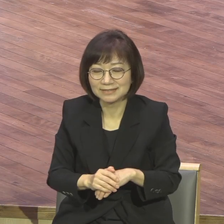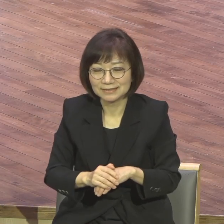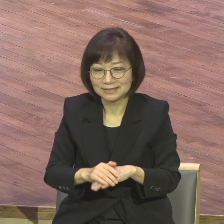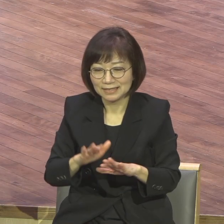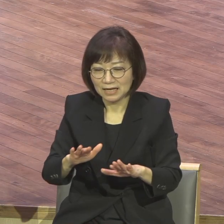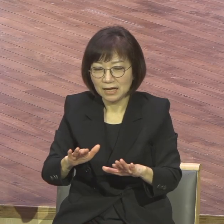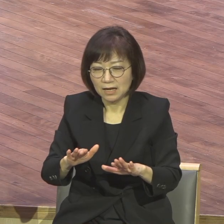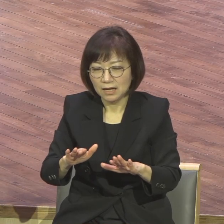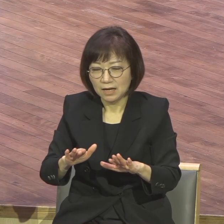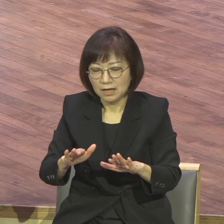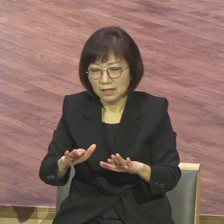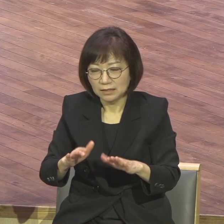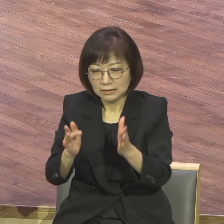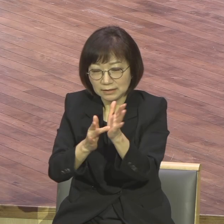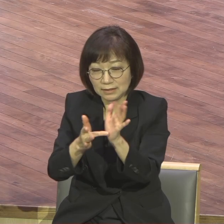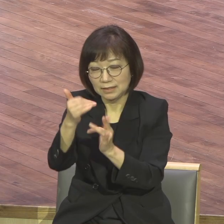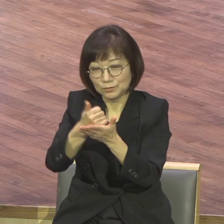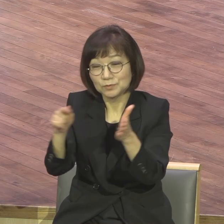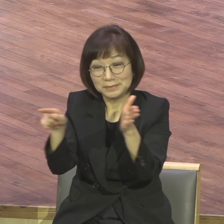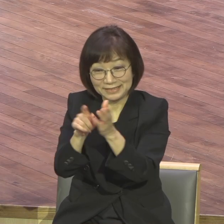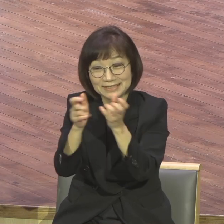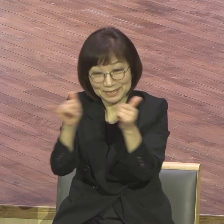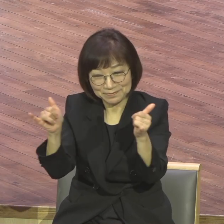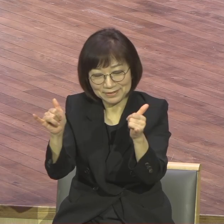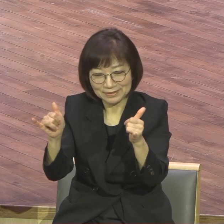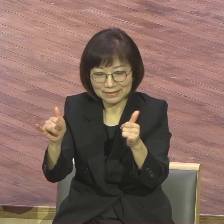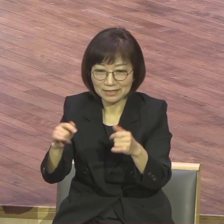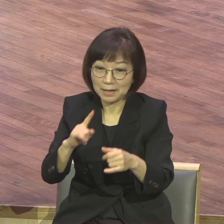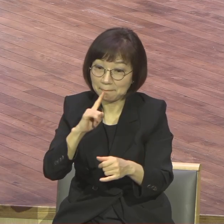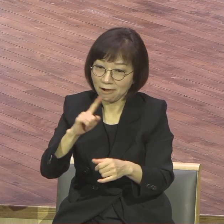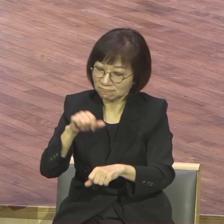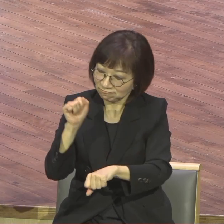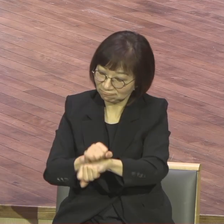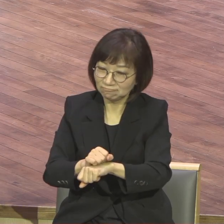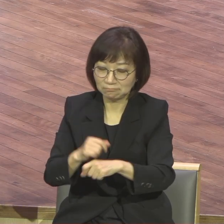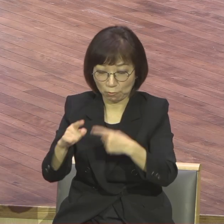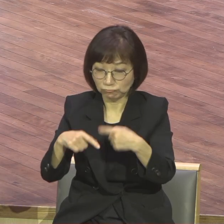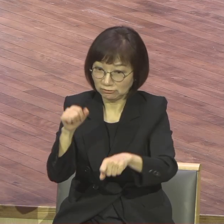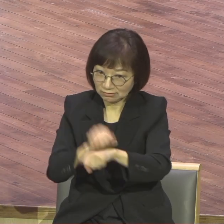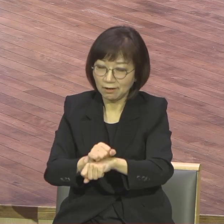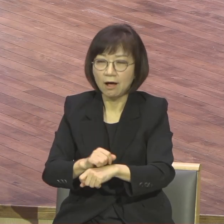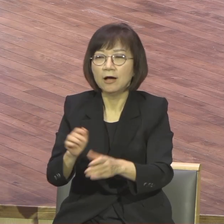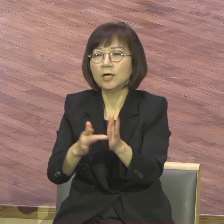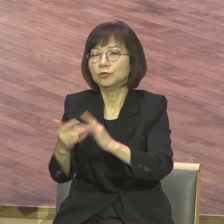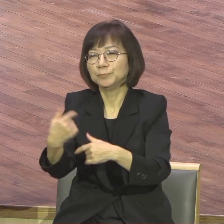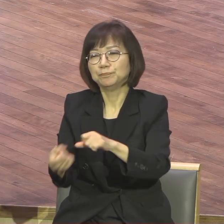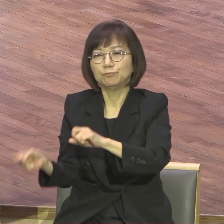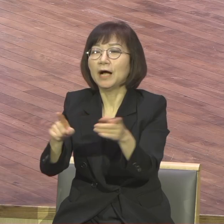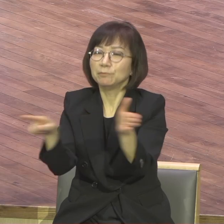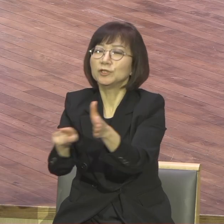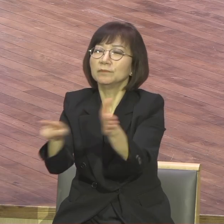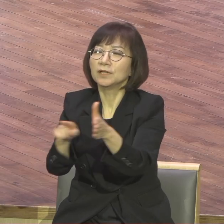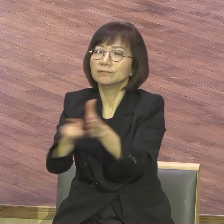수많은 이 글찬들이 입으로는 예수 부활을 인정하고 믿는다고 고백하지만 실상 삶속에서는